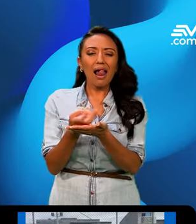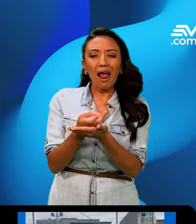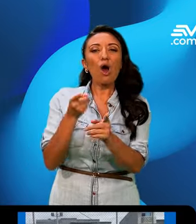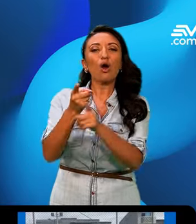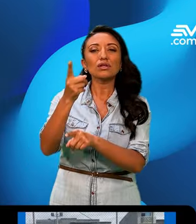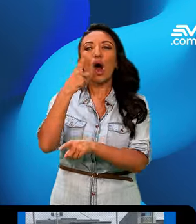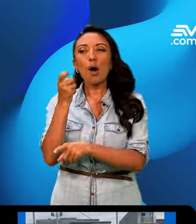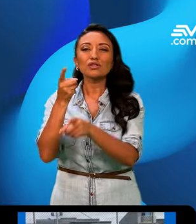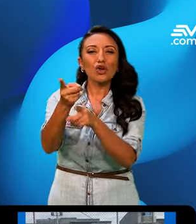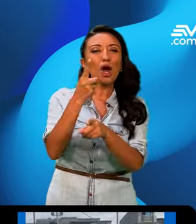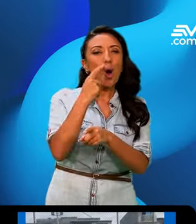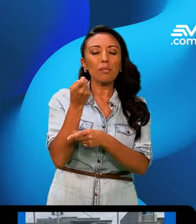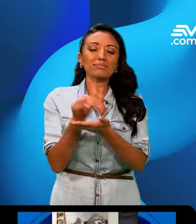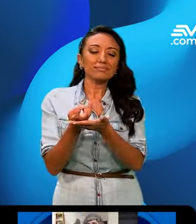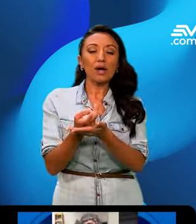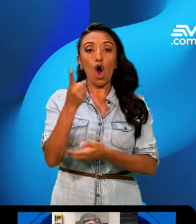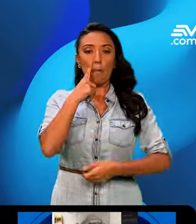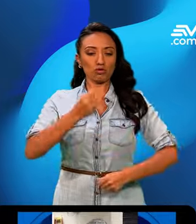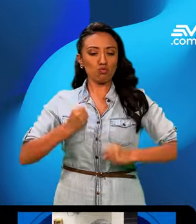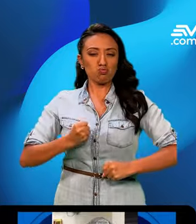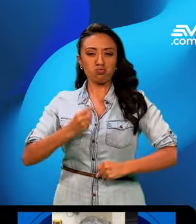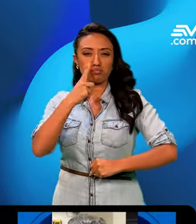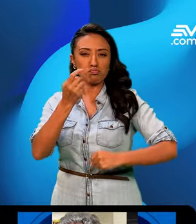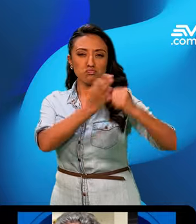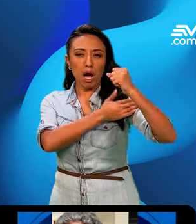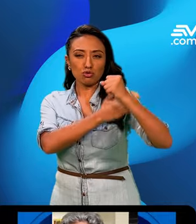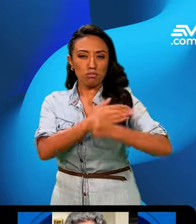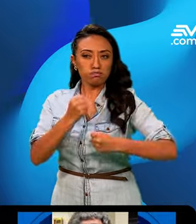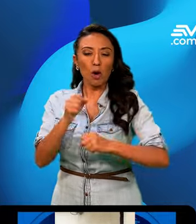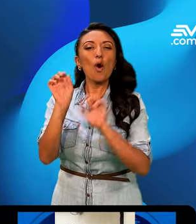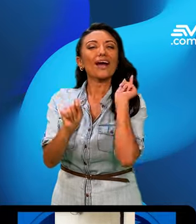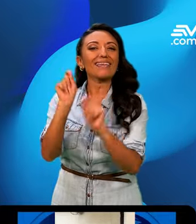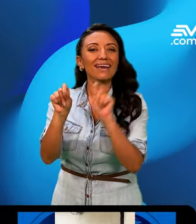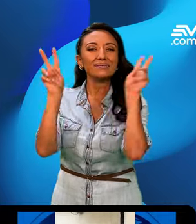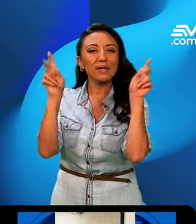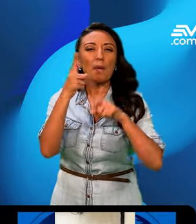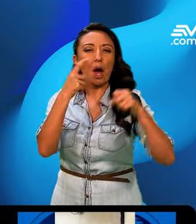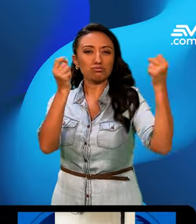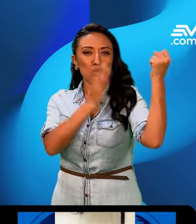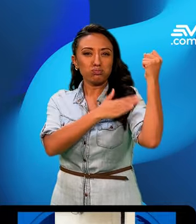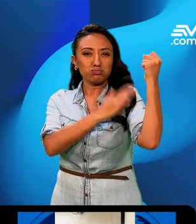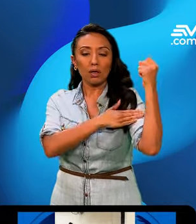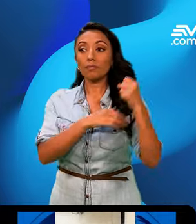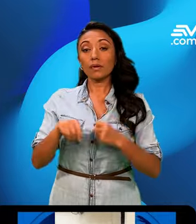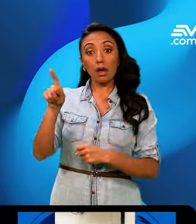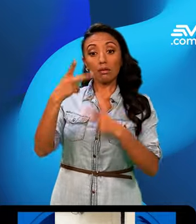hombres y también con su personaje de macho alfa, como una crítica al machismo. En TikTok tenía casi medio millón de seguidores y en